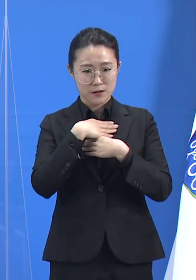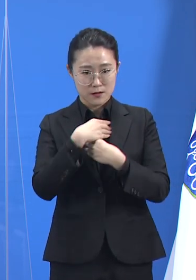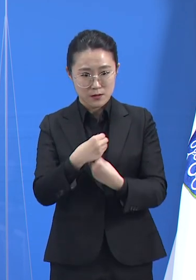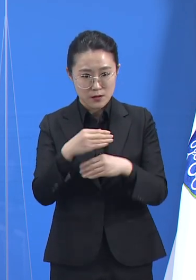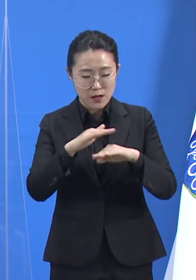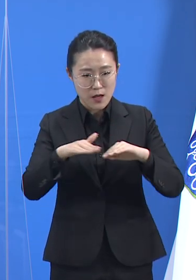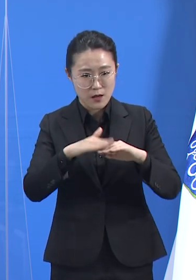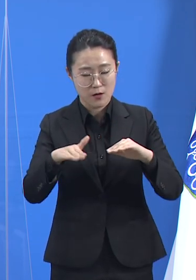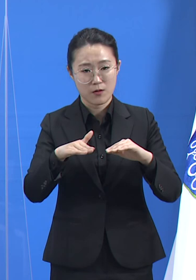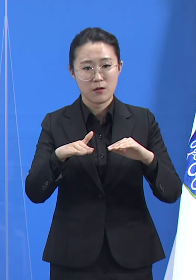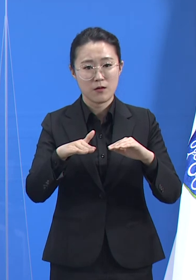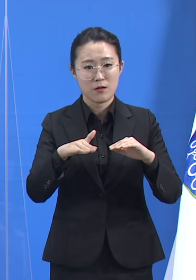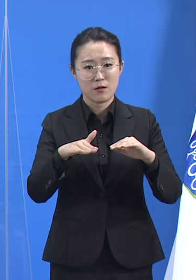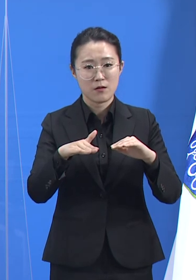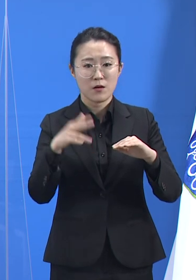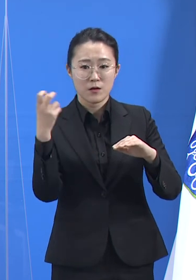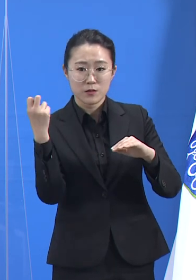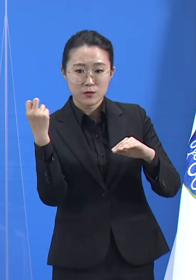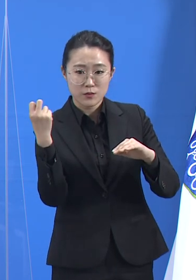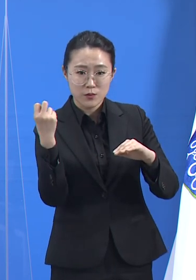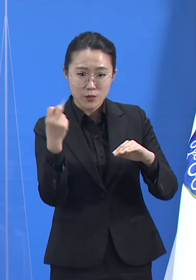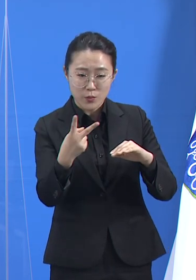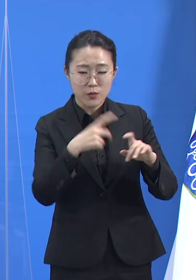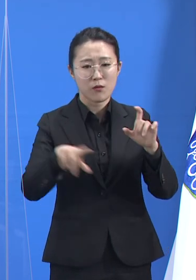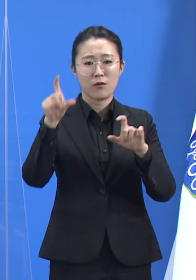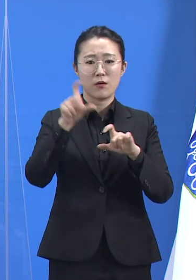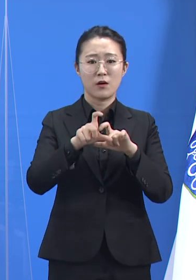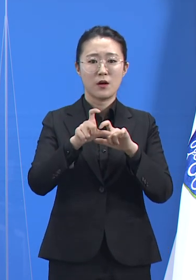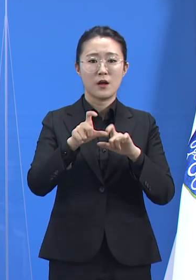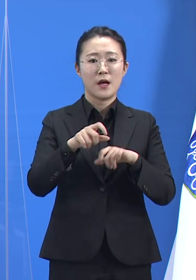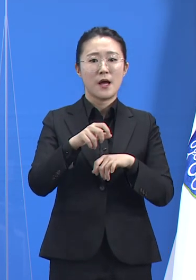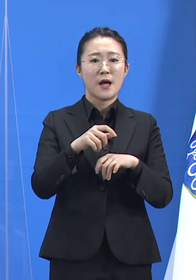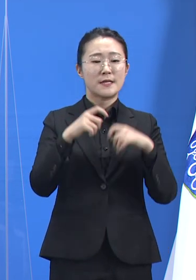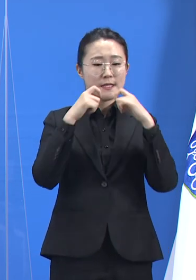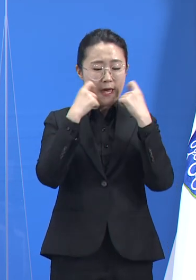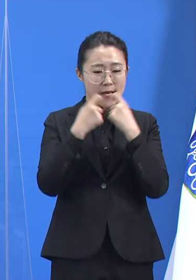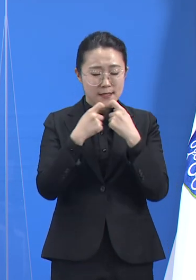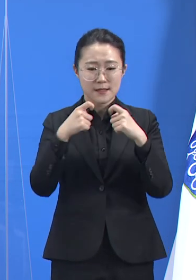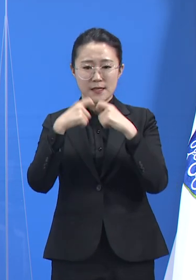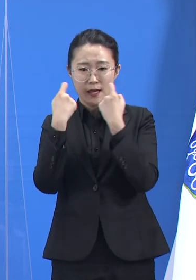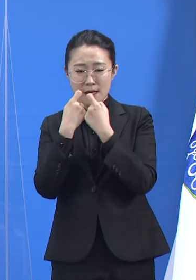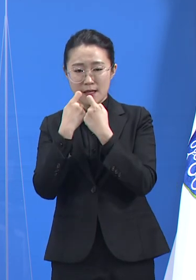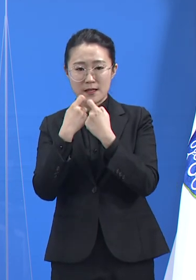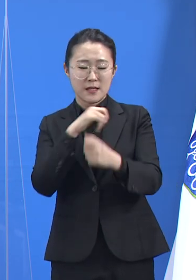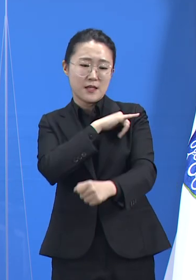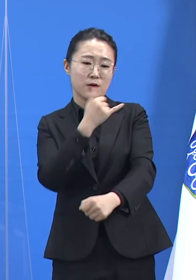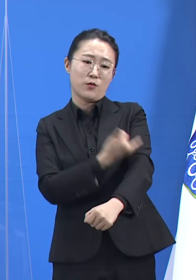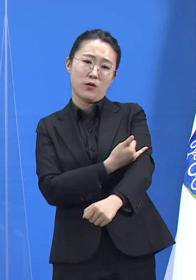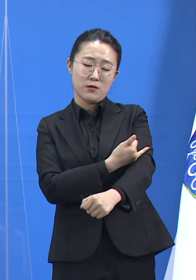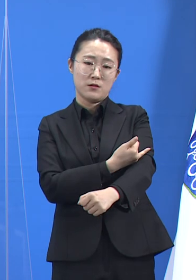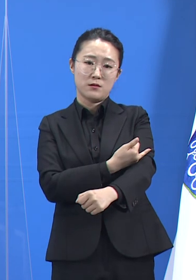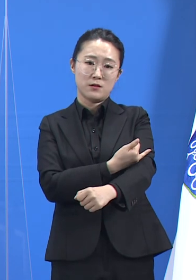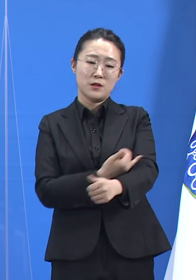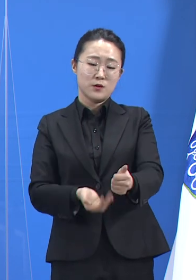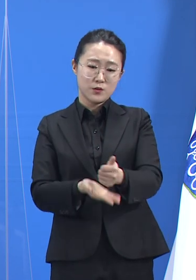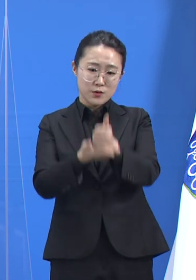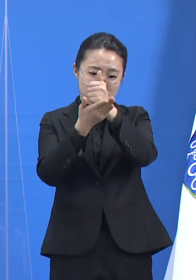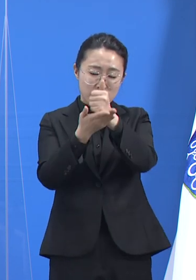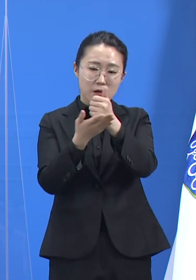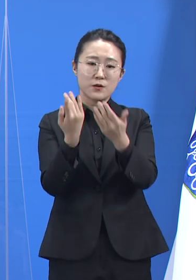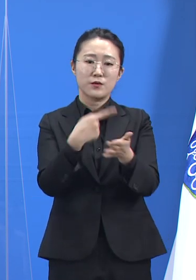인권보호를 위한 노력도 게을리하지 않겠습니다. 경기도민뿐 아니라 경기도에서